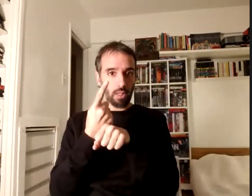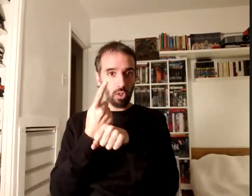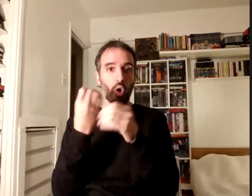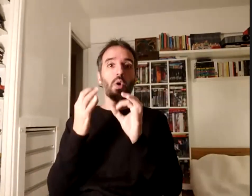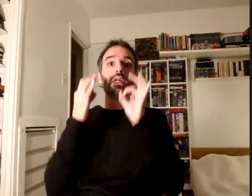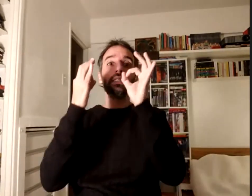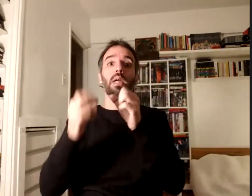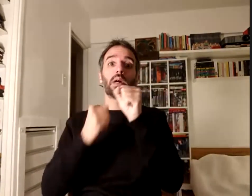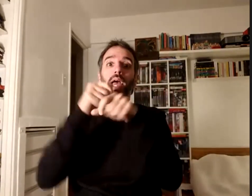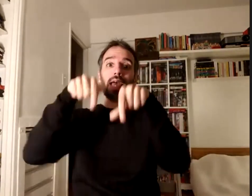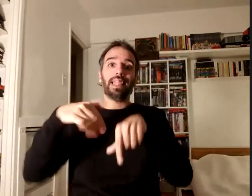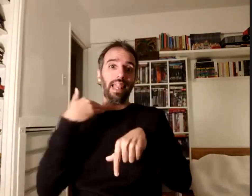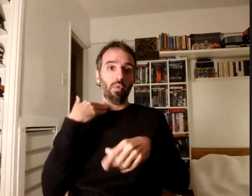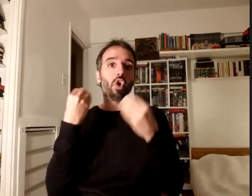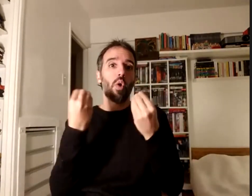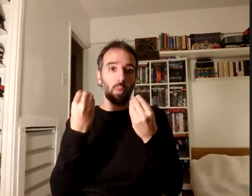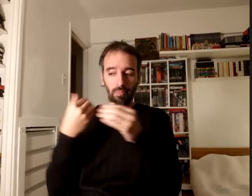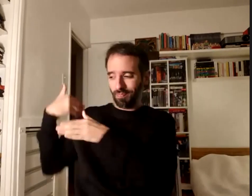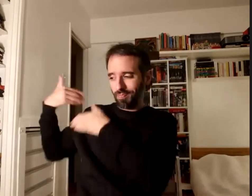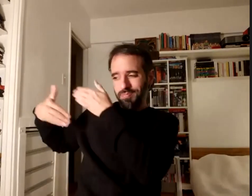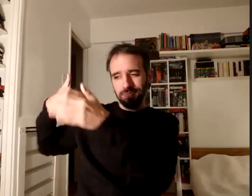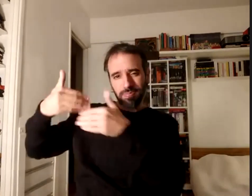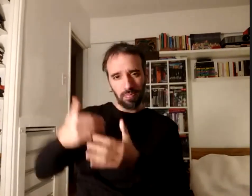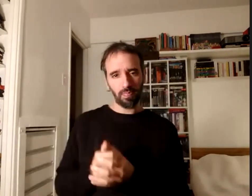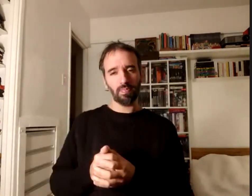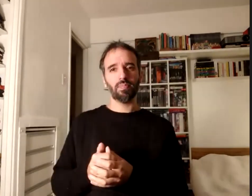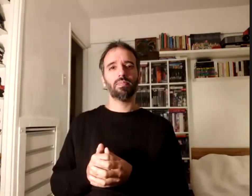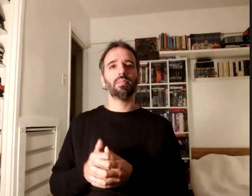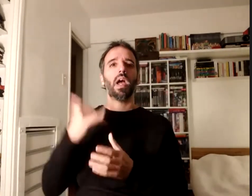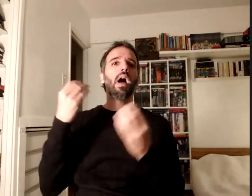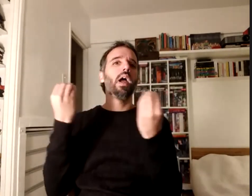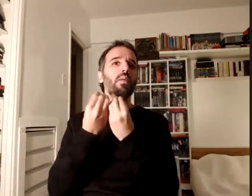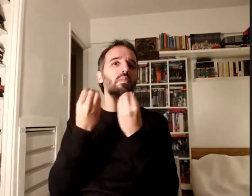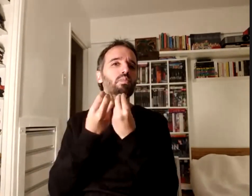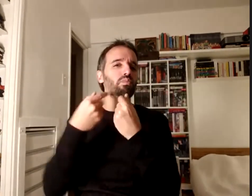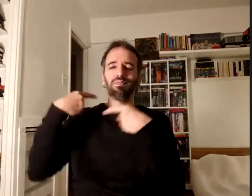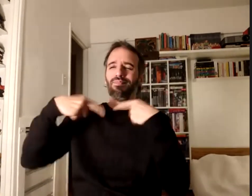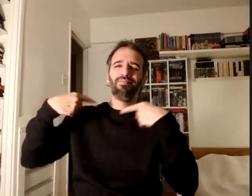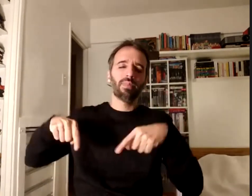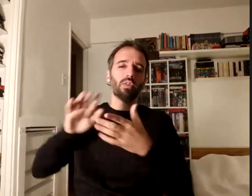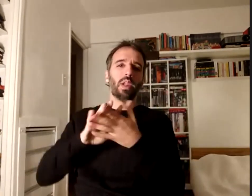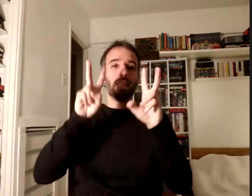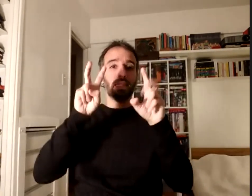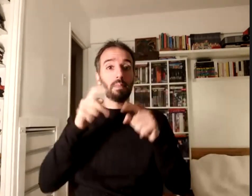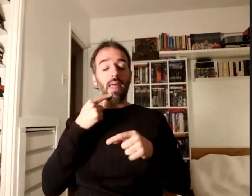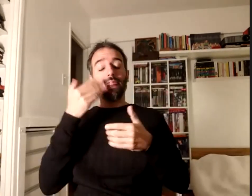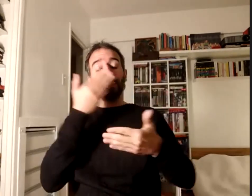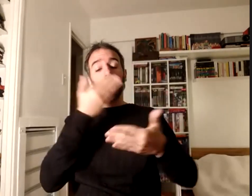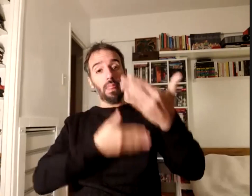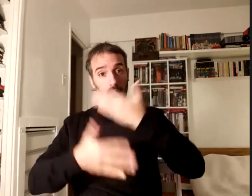seguro que podemos dar cuenta de múltiples acciones vinculadas con la discapacidad en la